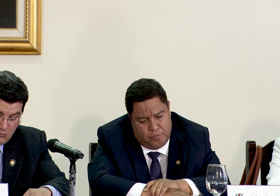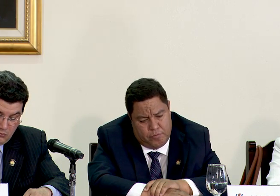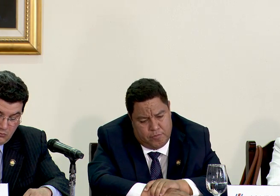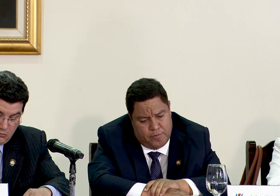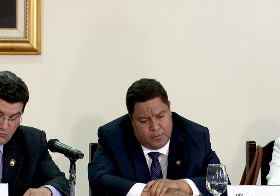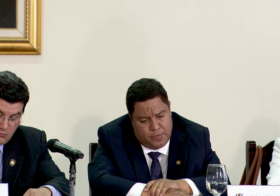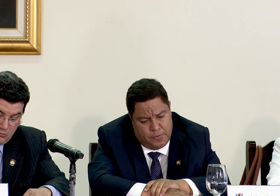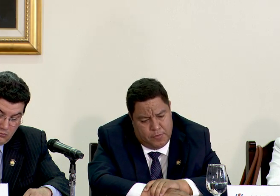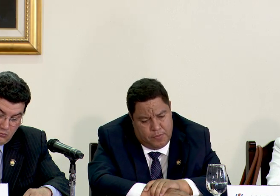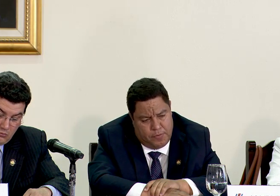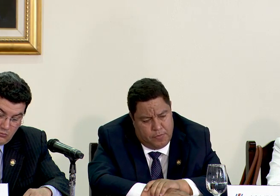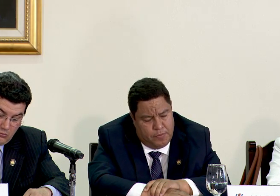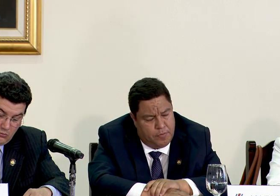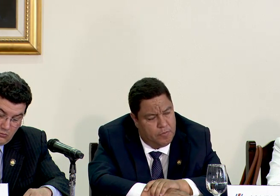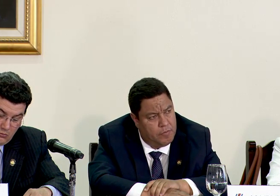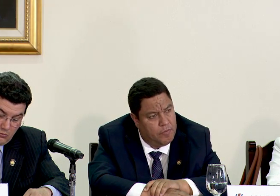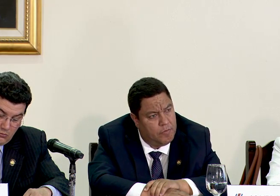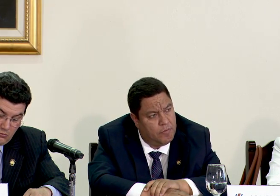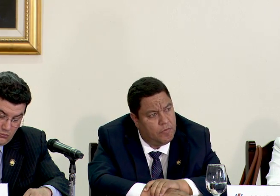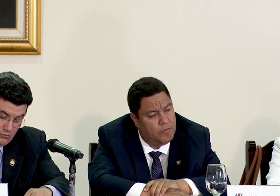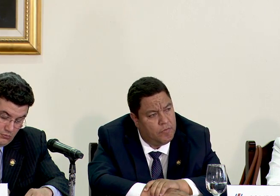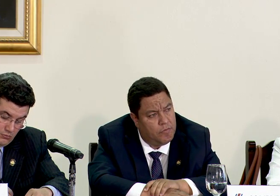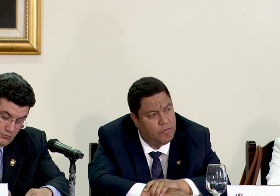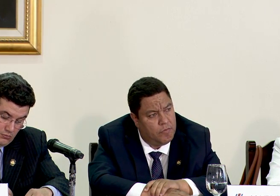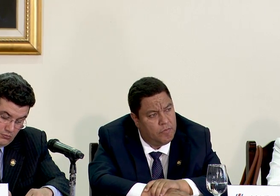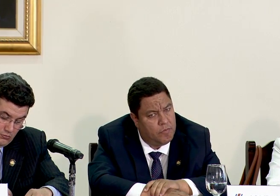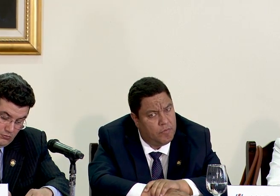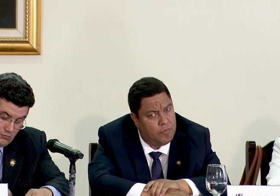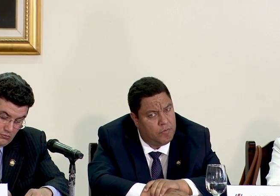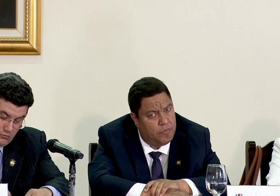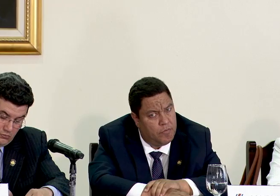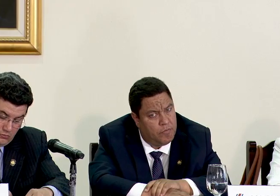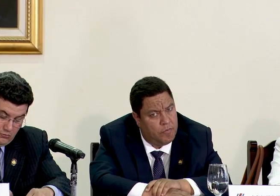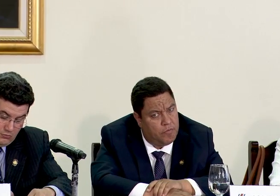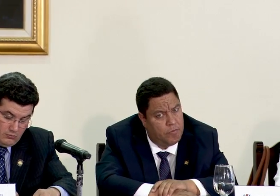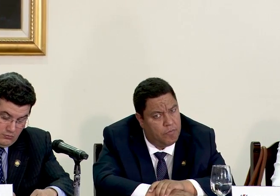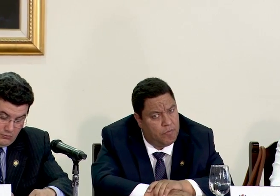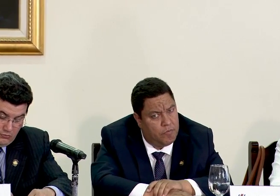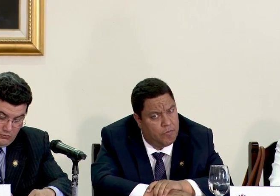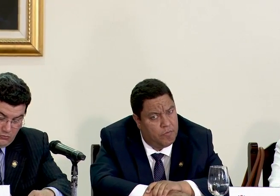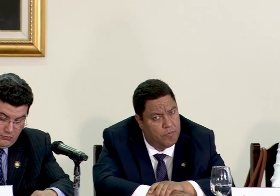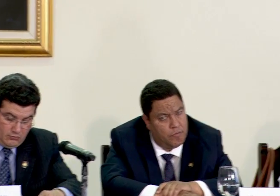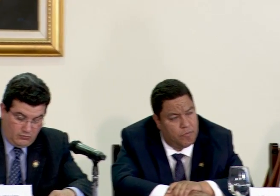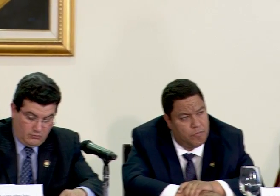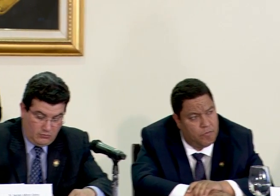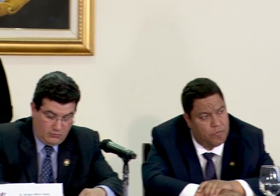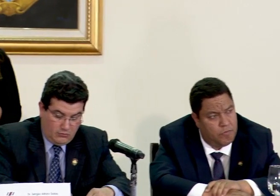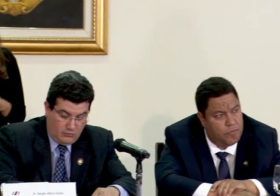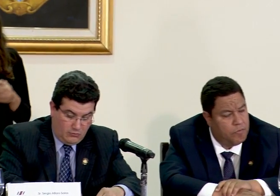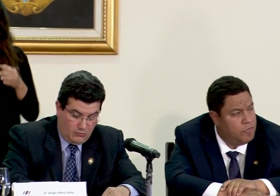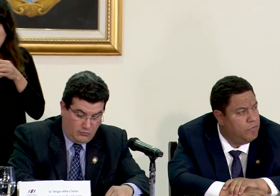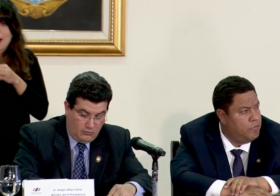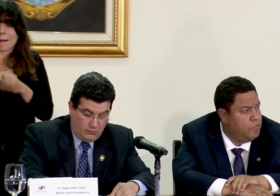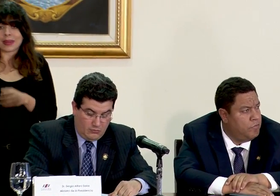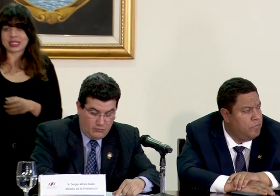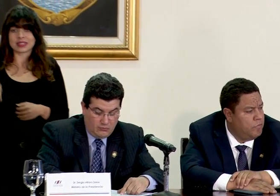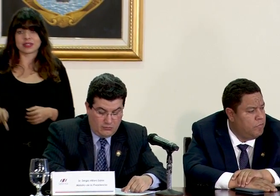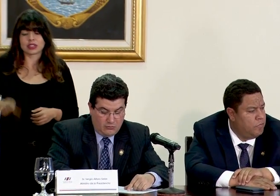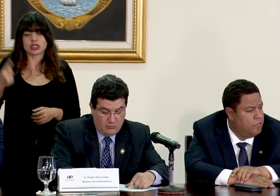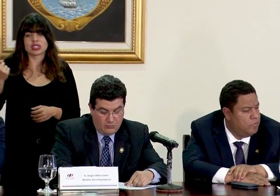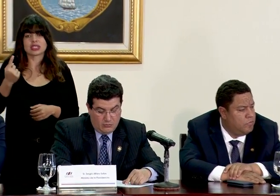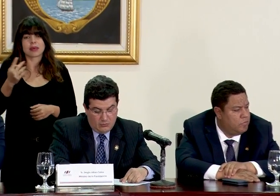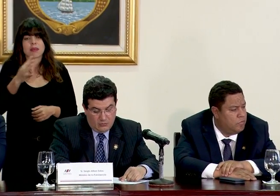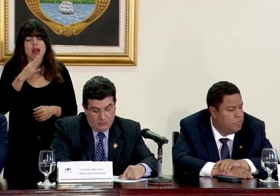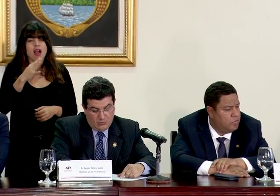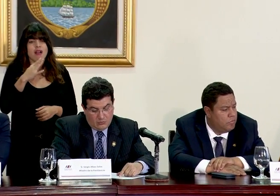de de de de agricultura dice que en la Alianza del Pacífico siempre se ha hablado de una adición